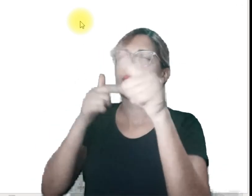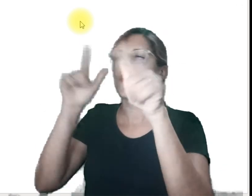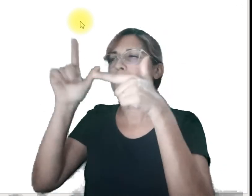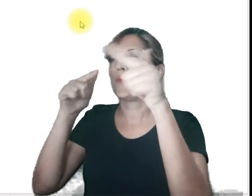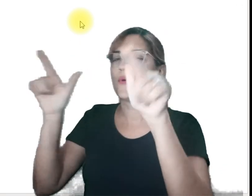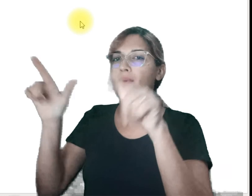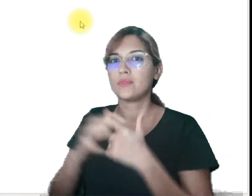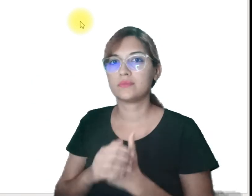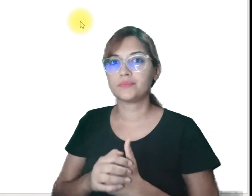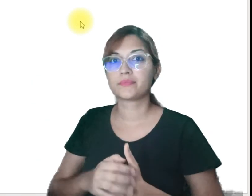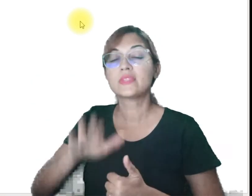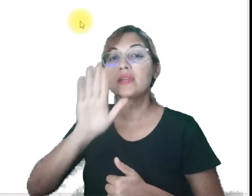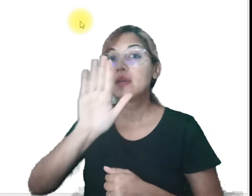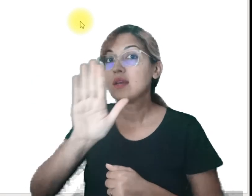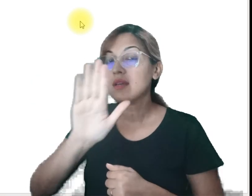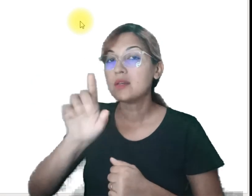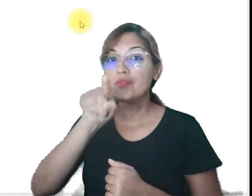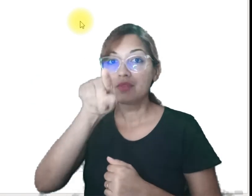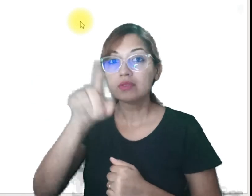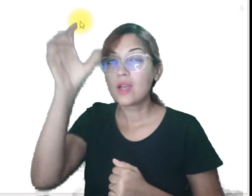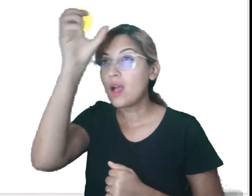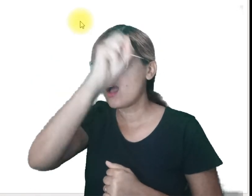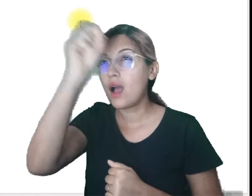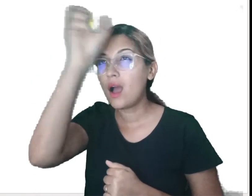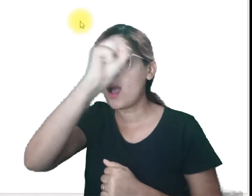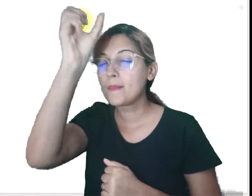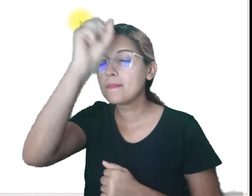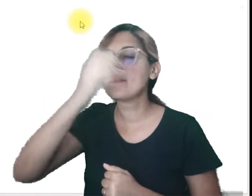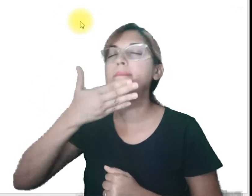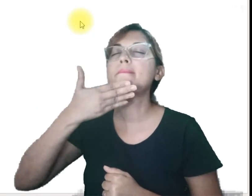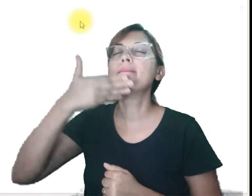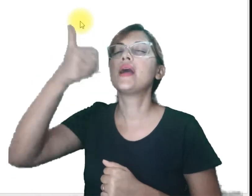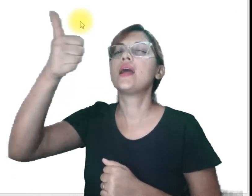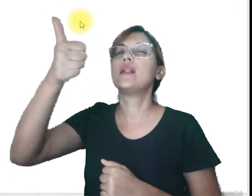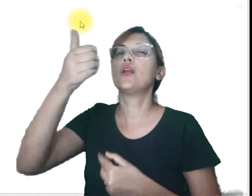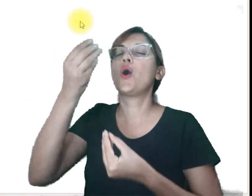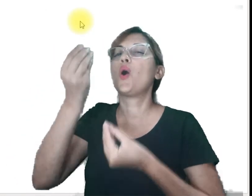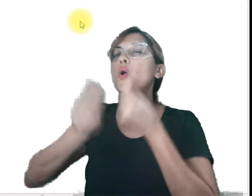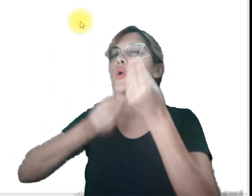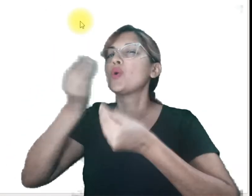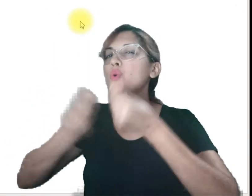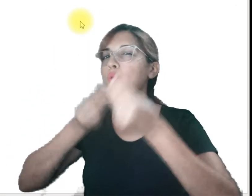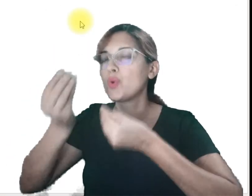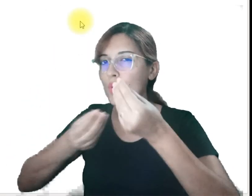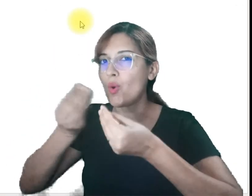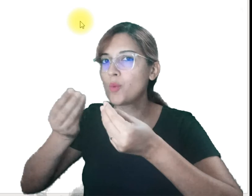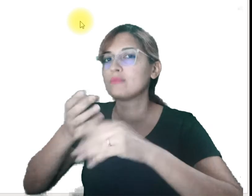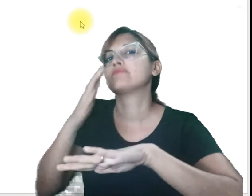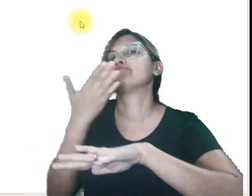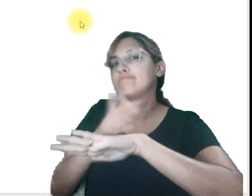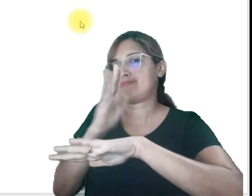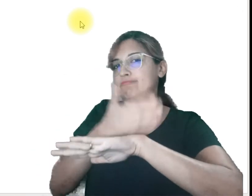exemplos. Mas, para que você possa aprender melhor, você precisa praticar.